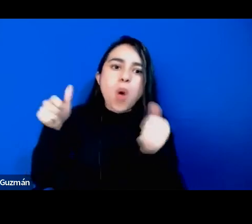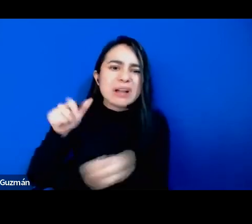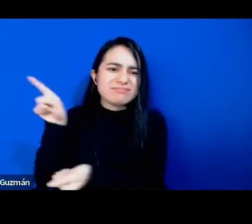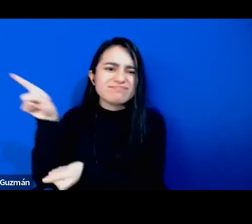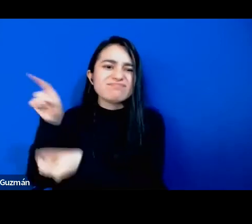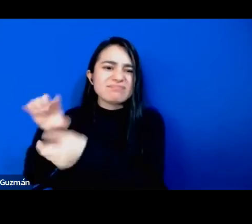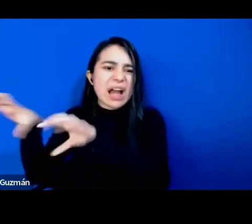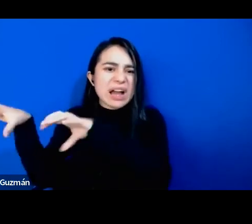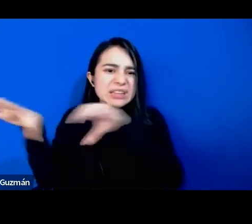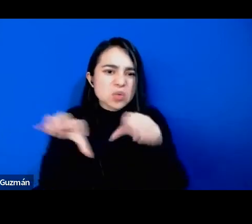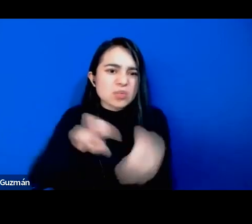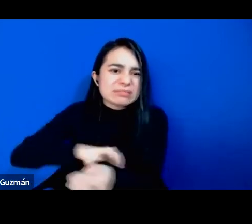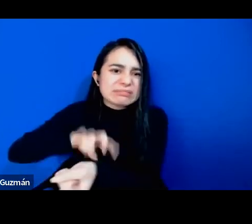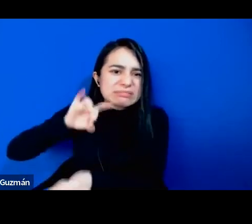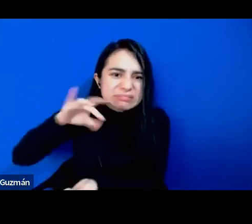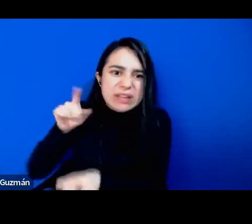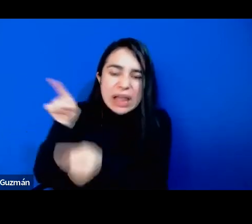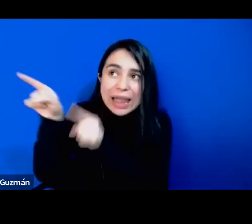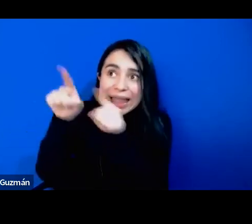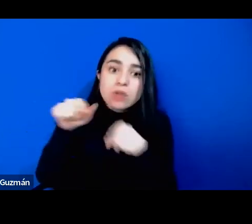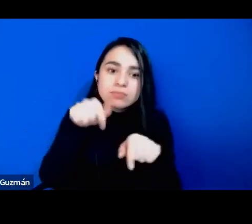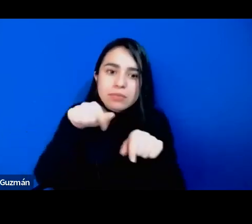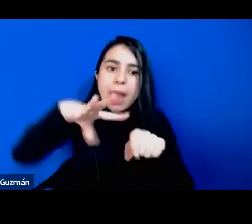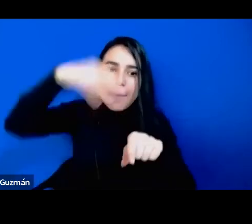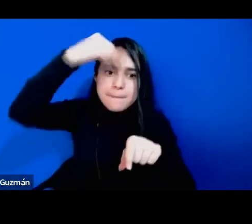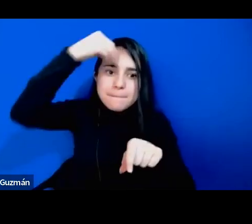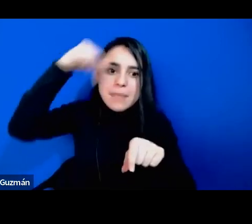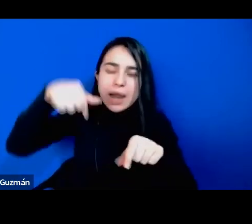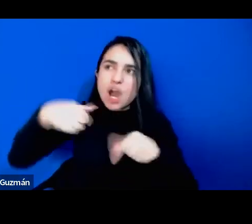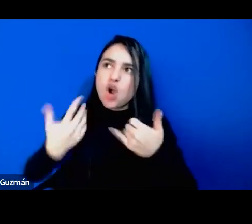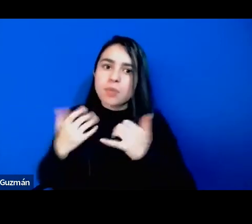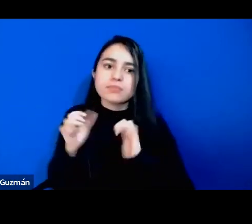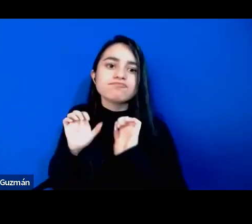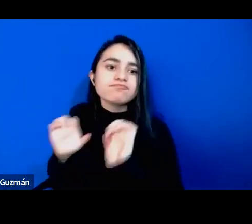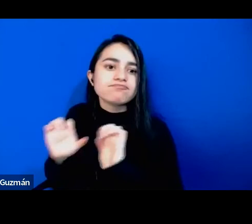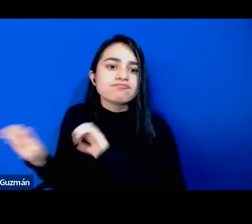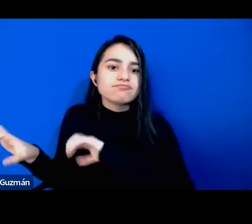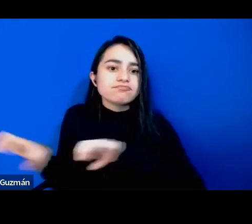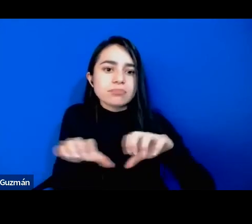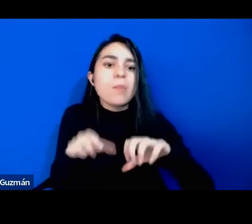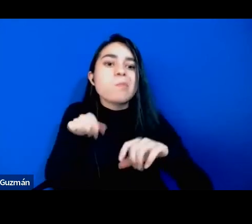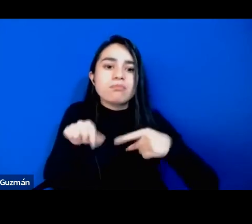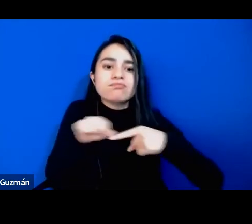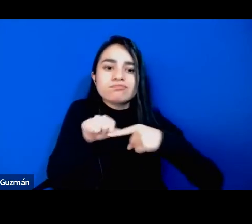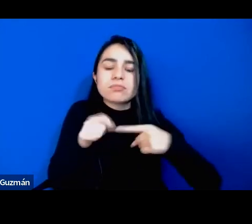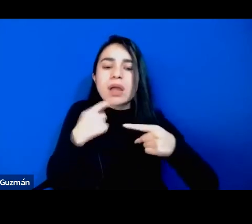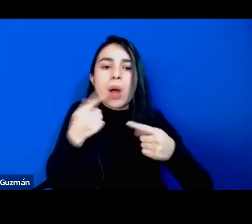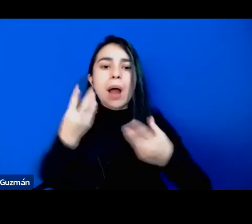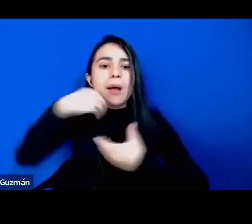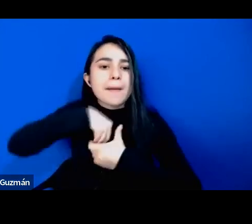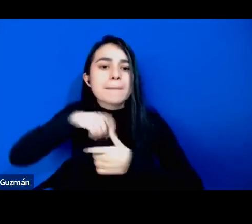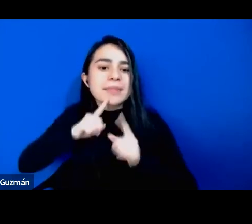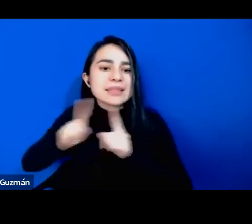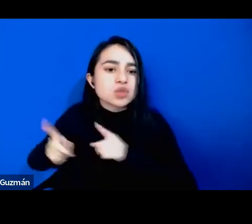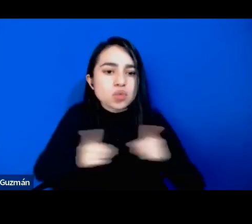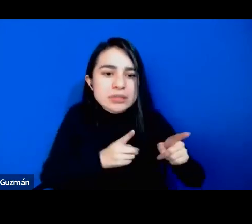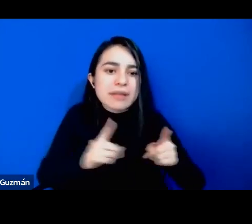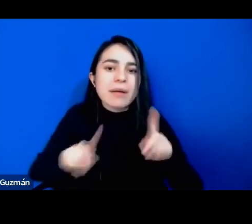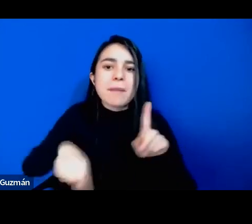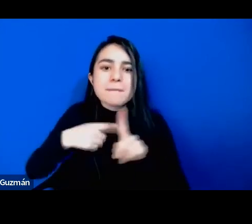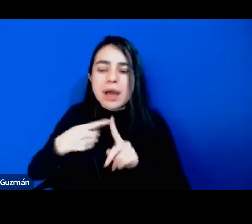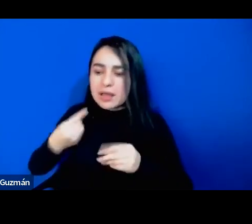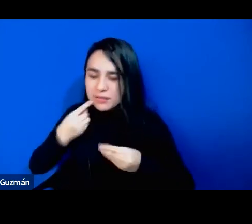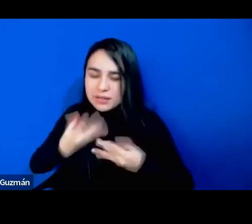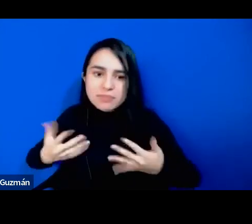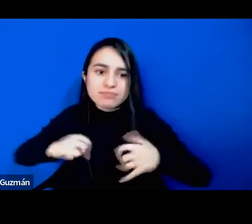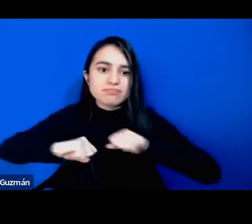e enfrentarlas con base en un repertorio variado de prácticas discursivas y materiales. Un segundo